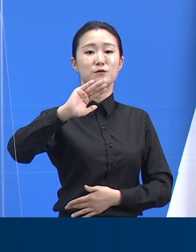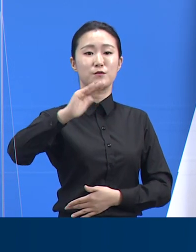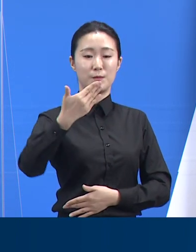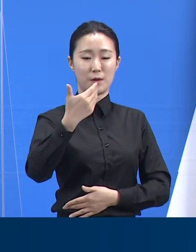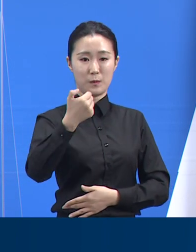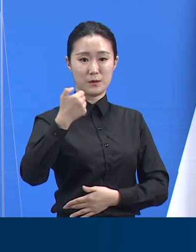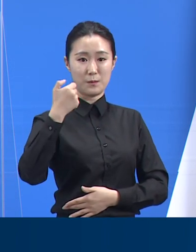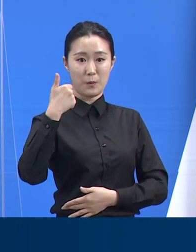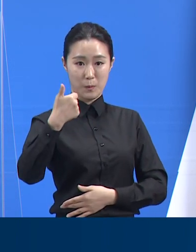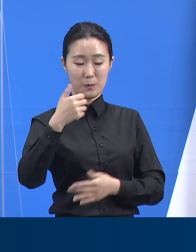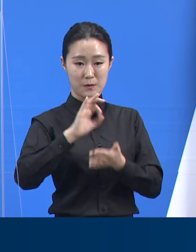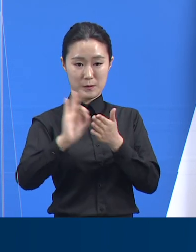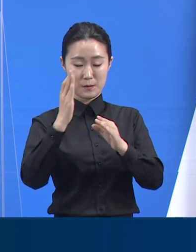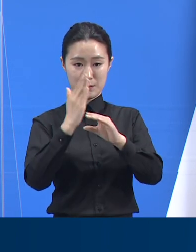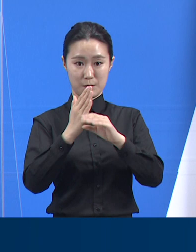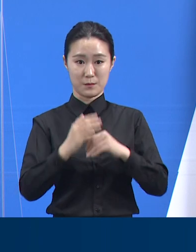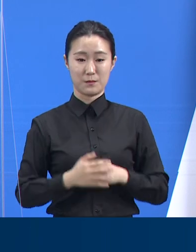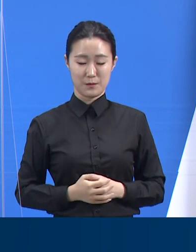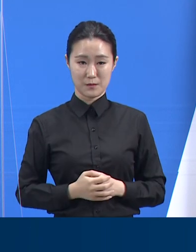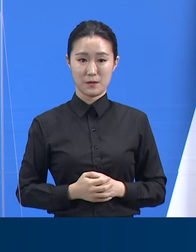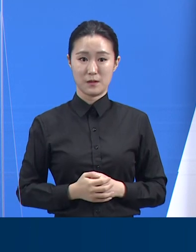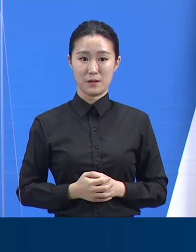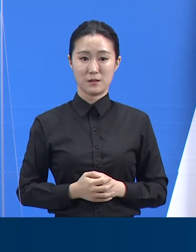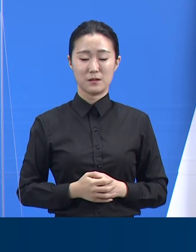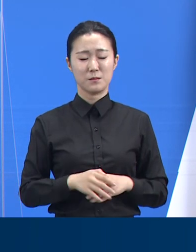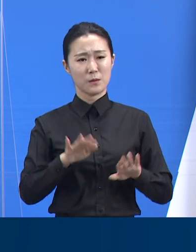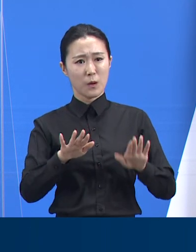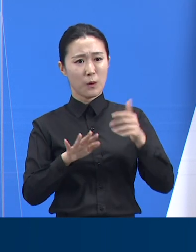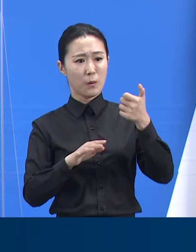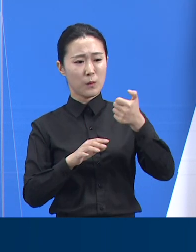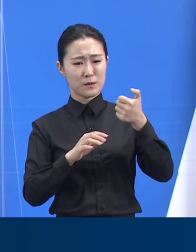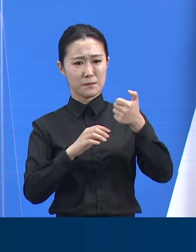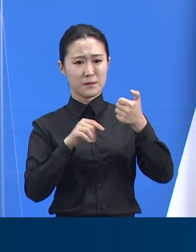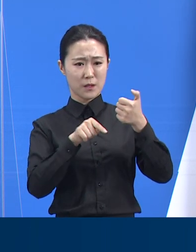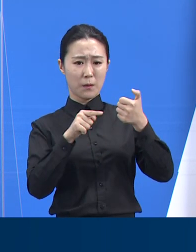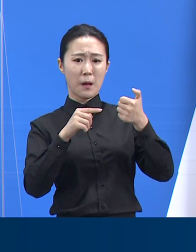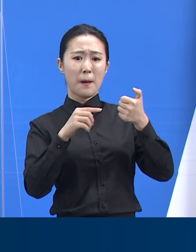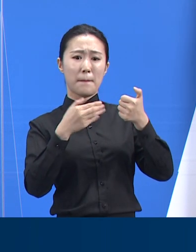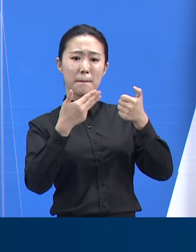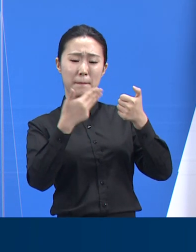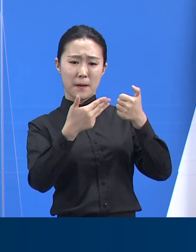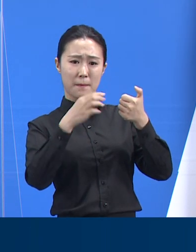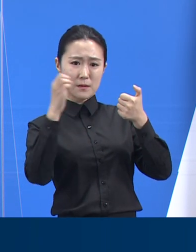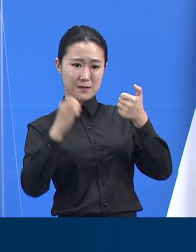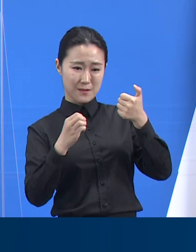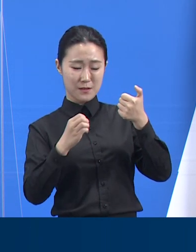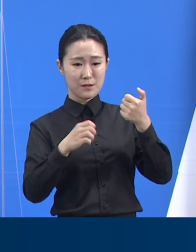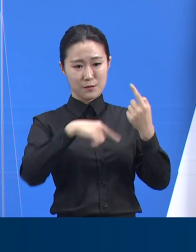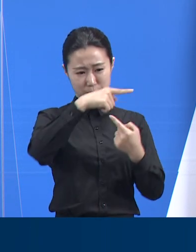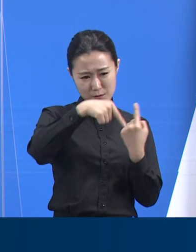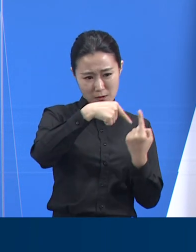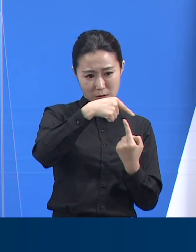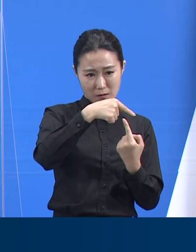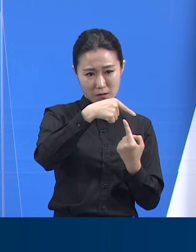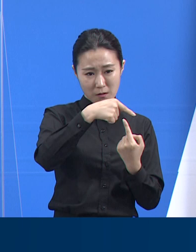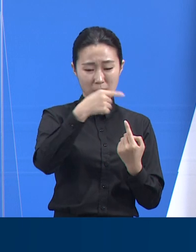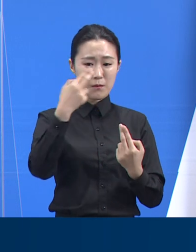전인 6월 28일 20시 기준 50.8%의 가동률 대비 18.2% 증가했습니다.